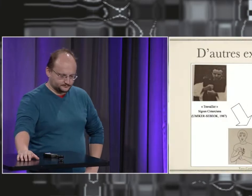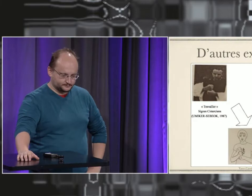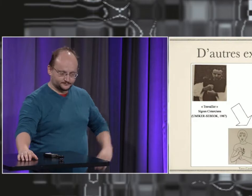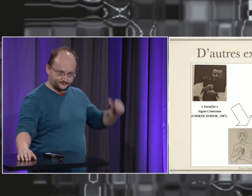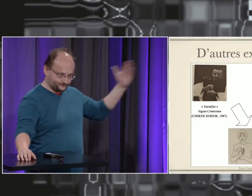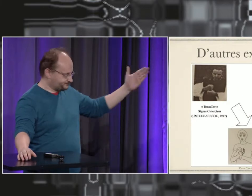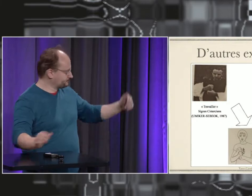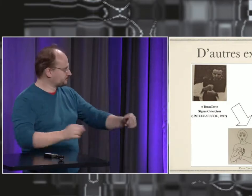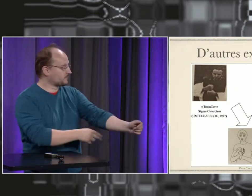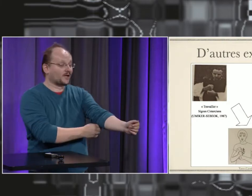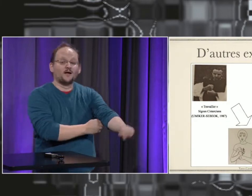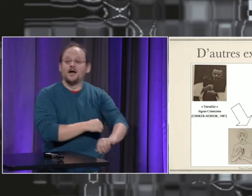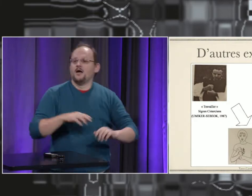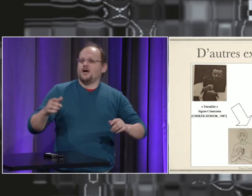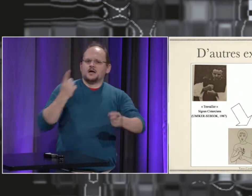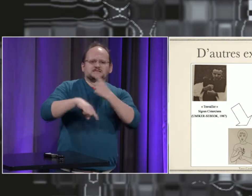très peu, mais très peu.